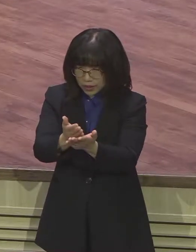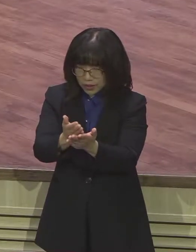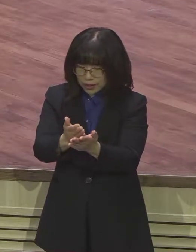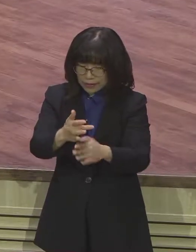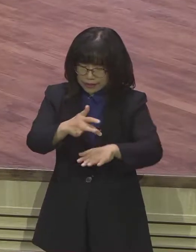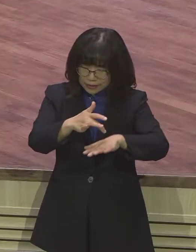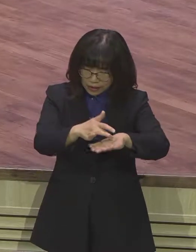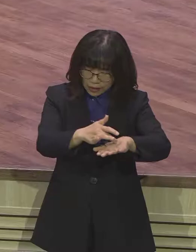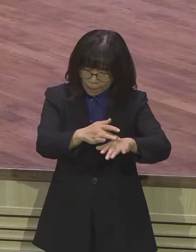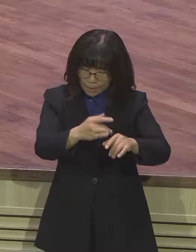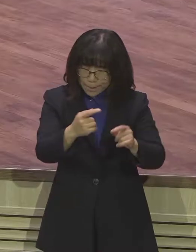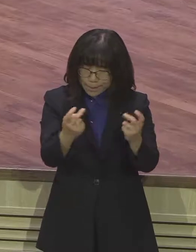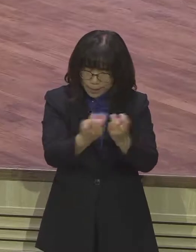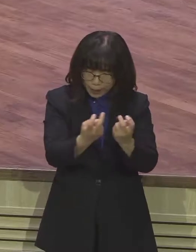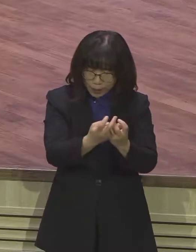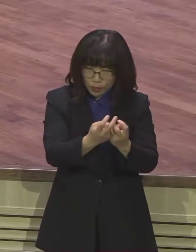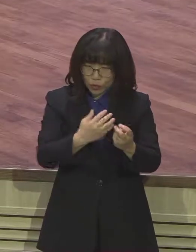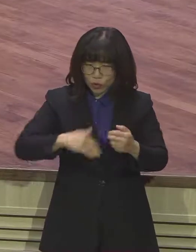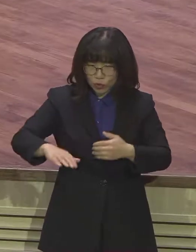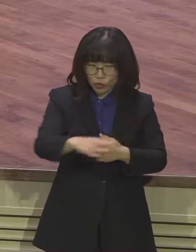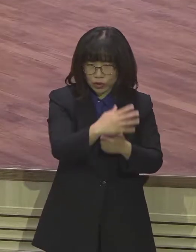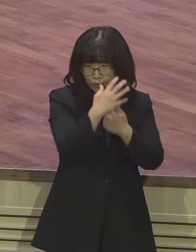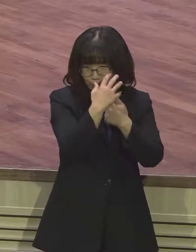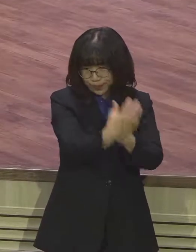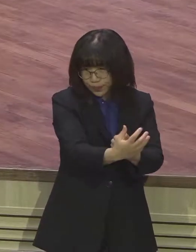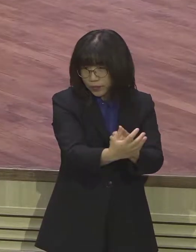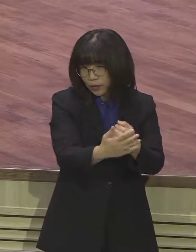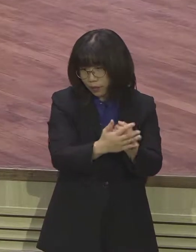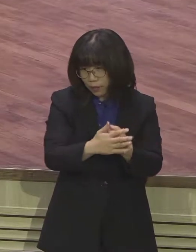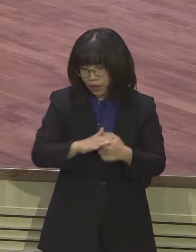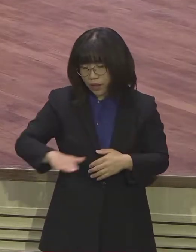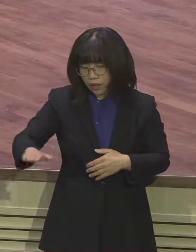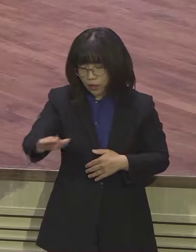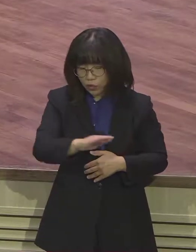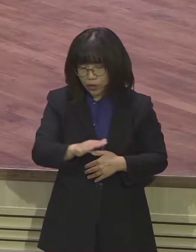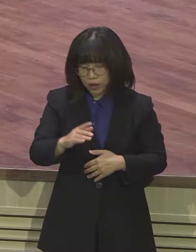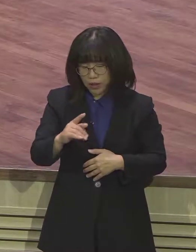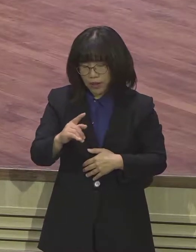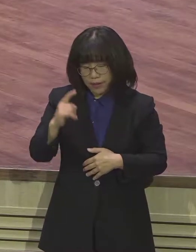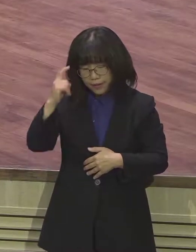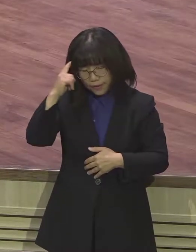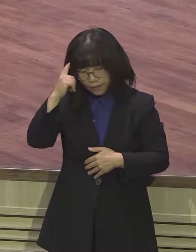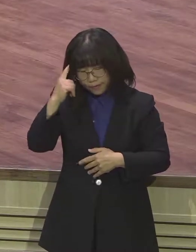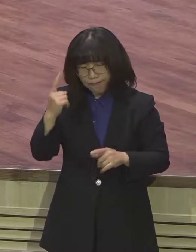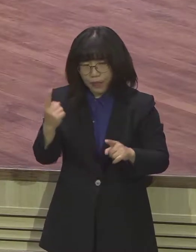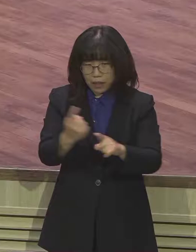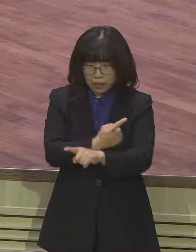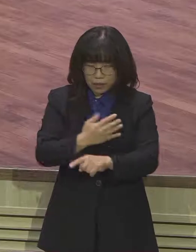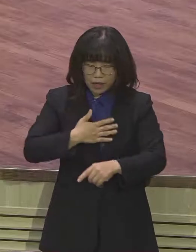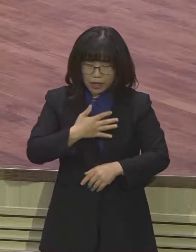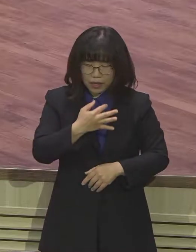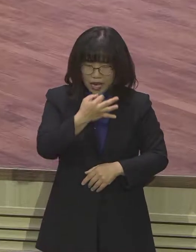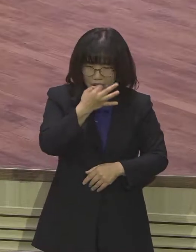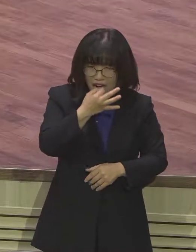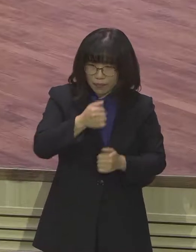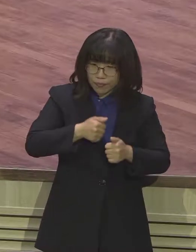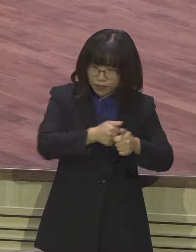아닌 바로 나로부터 출발할 수 있도록 내가 기준이 되어질 수 있도록 끊임없이 우리를 속이고 있다는 것입니다. 이 시대의